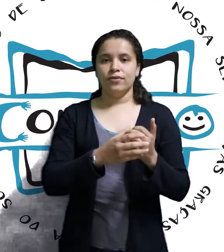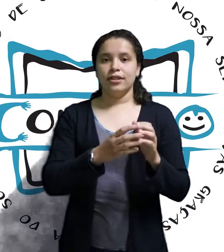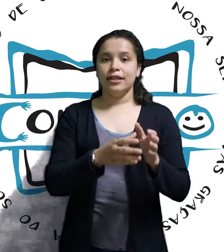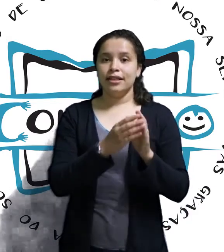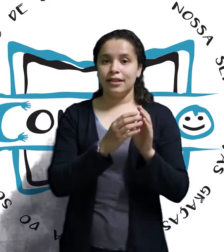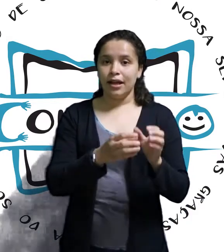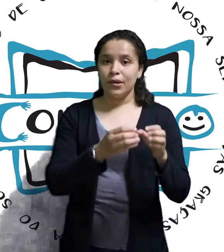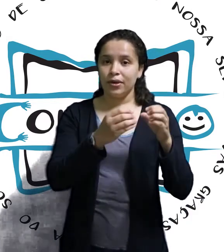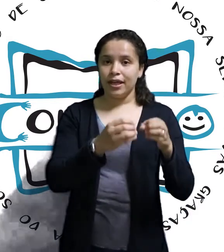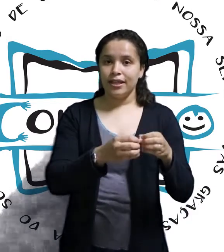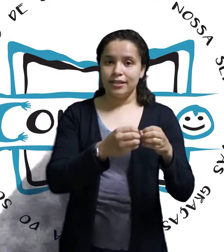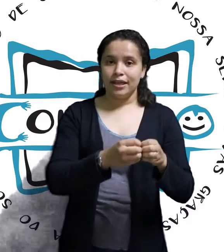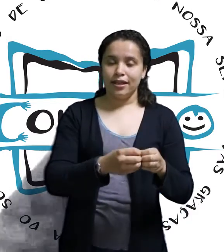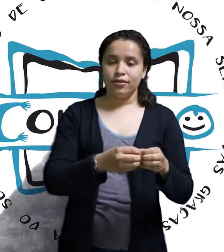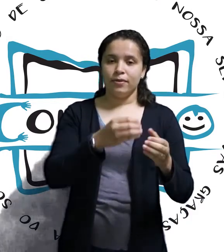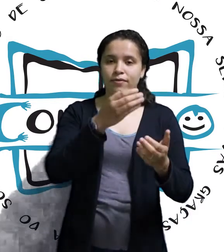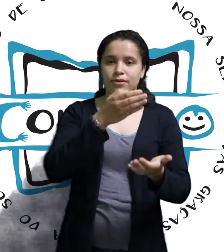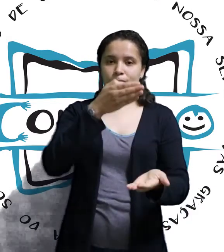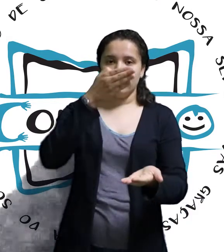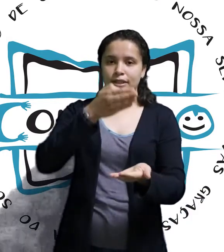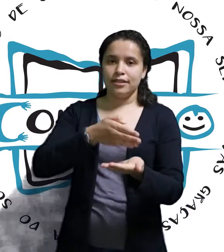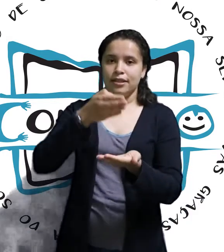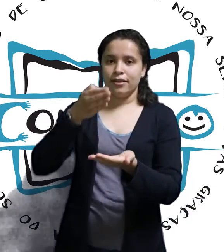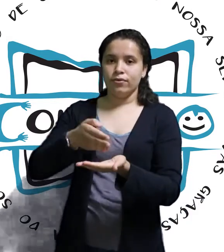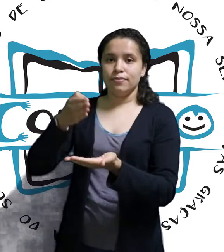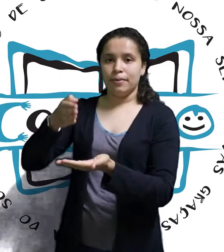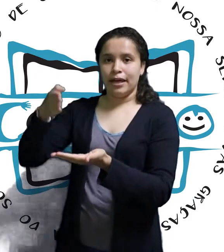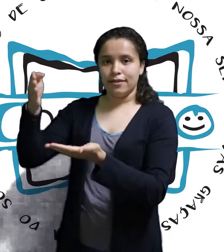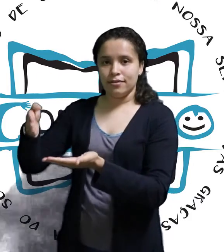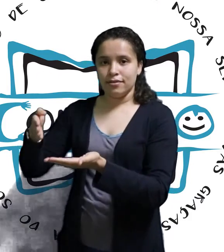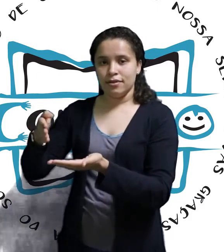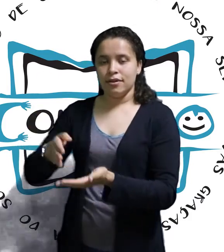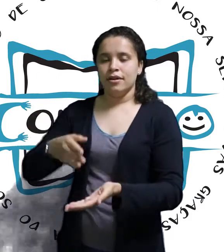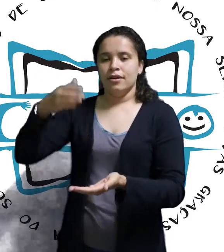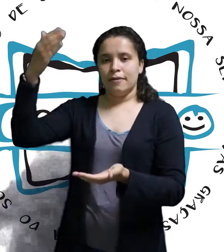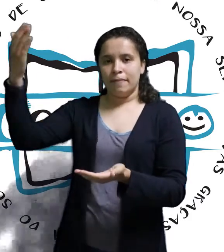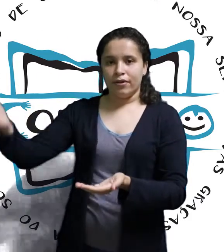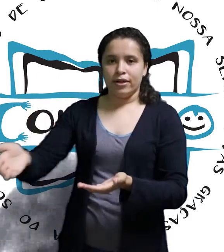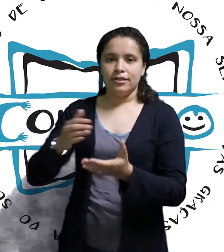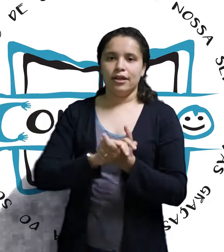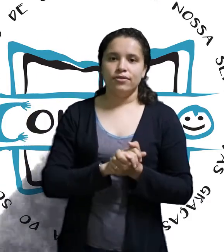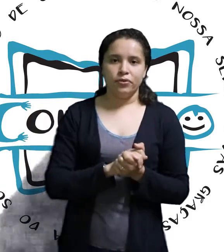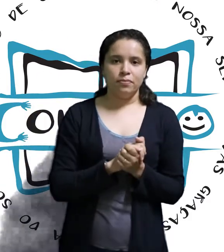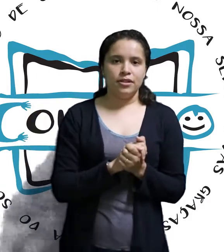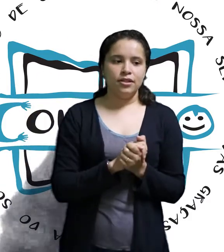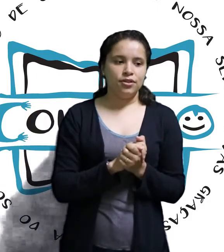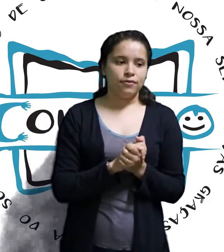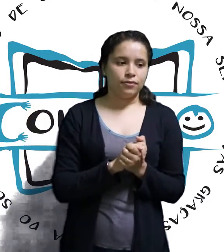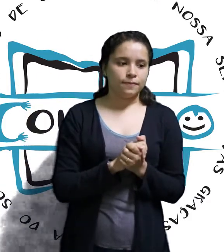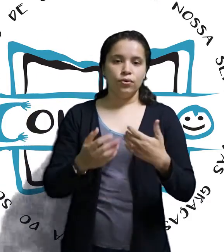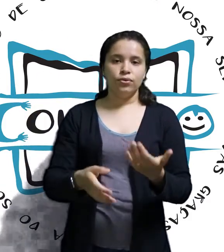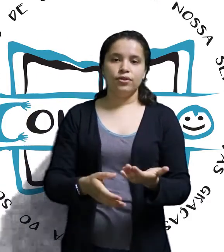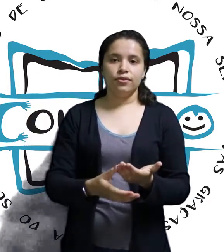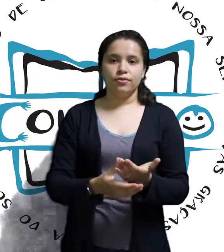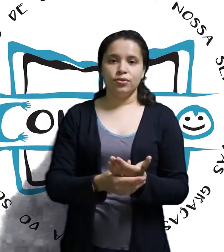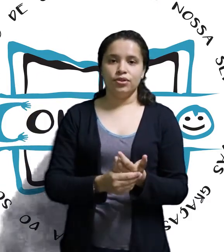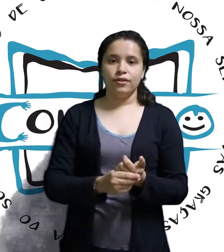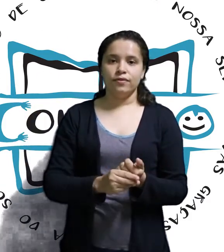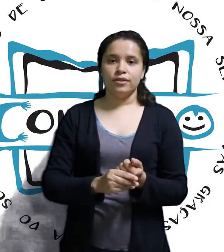Você tem que estar organizado para você poder seguir os passos para alcançar o seu objetivo. Um dos outros motivos